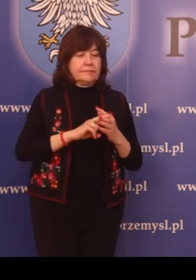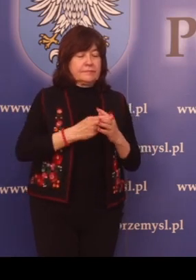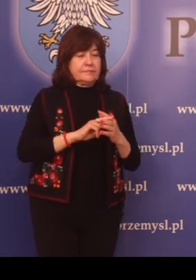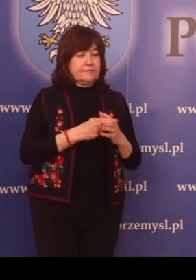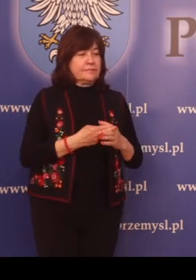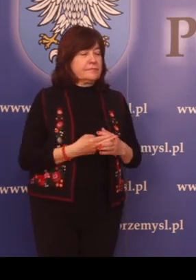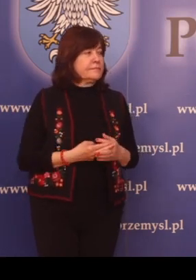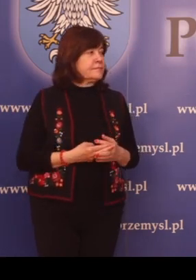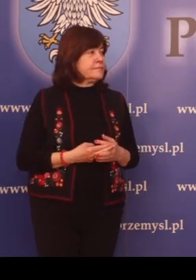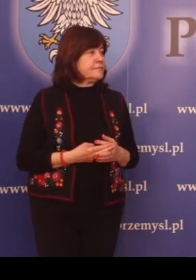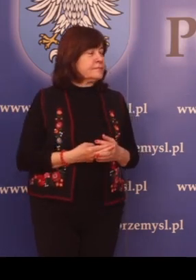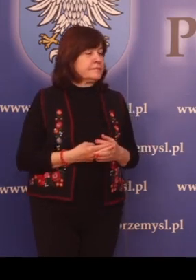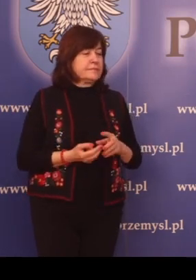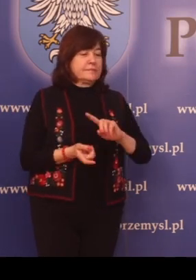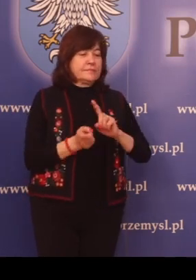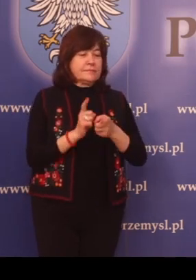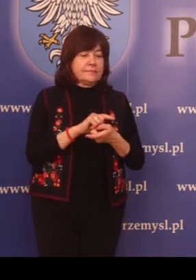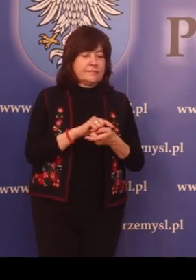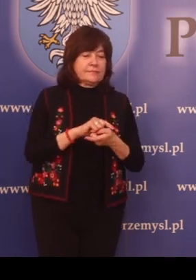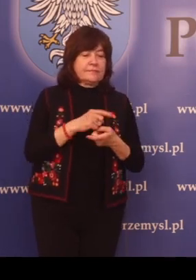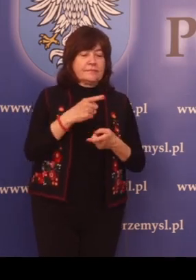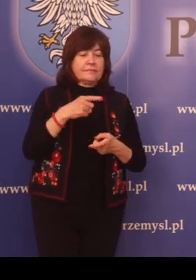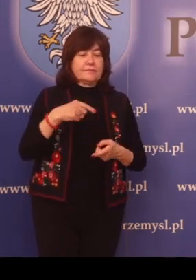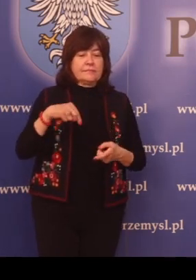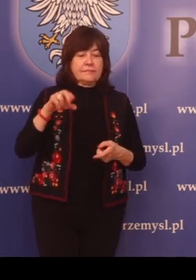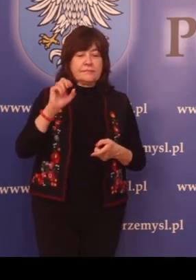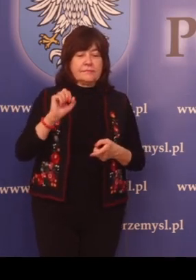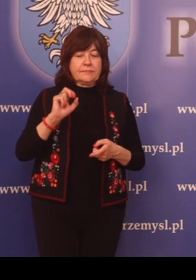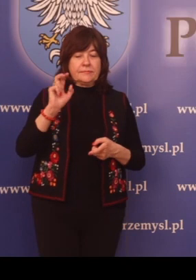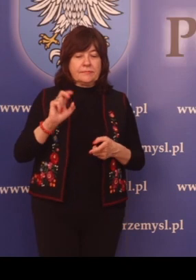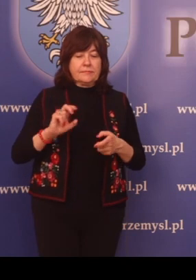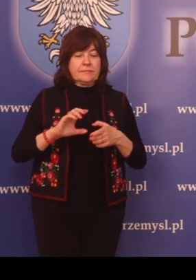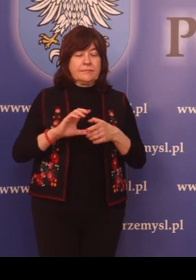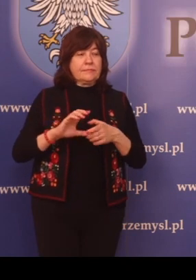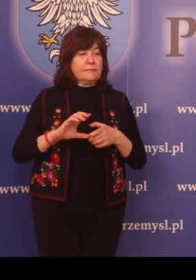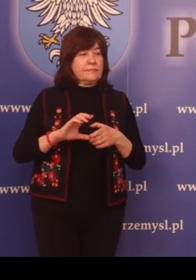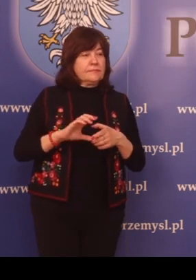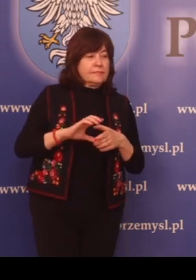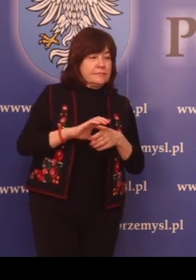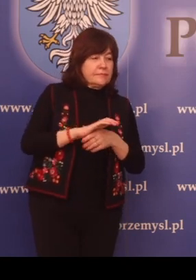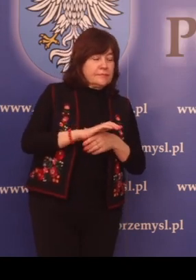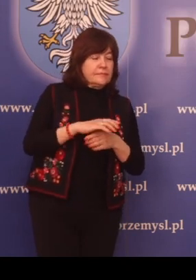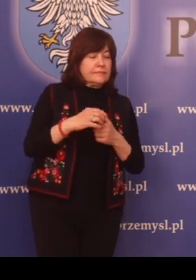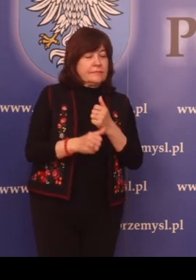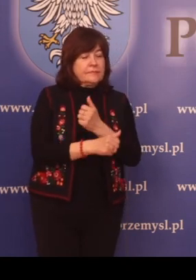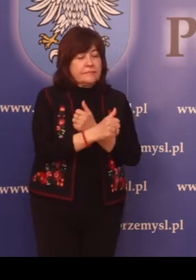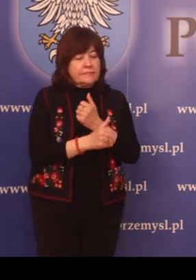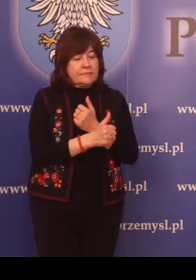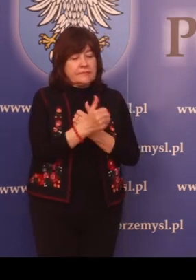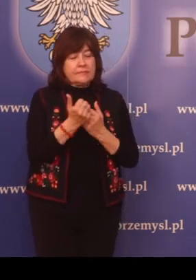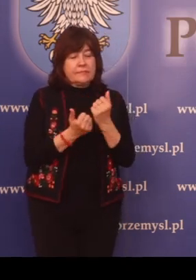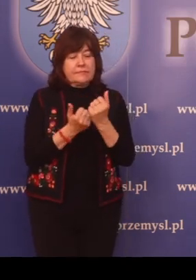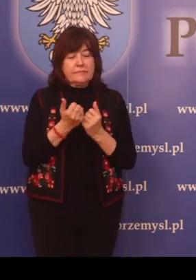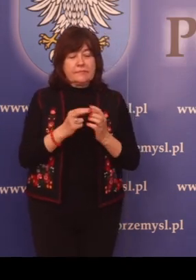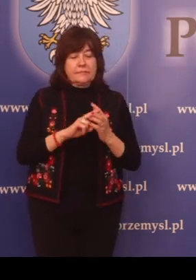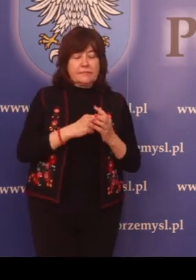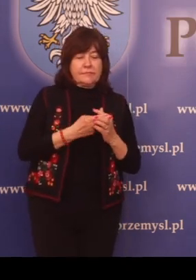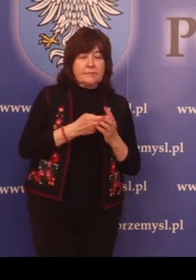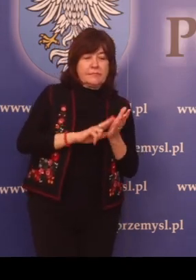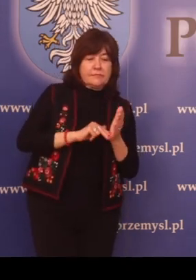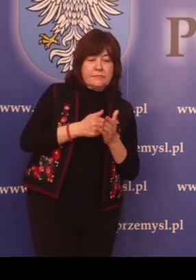Zmiana danych w dowodzie rejestracyjnym, np. adresu, siedziby,